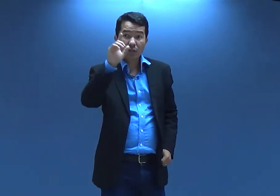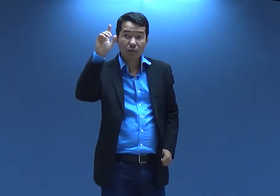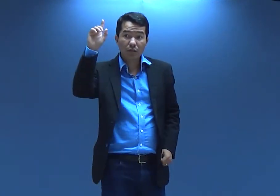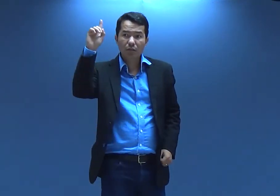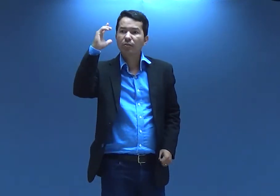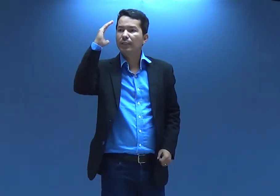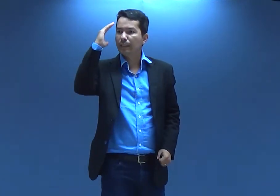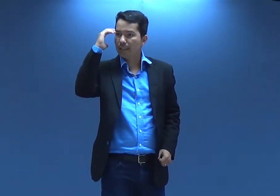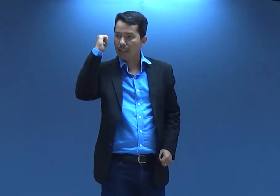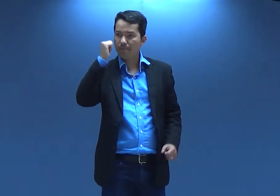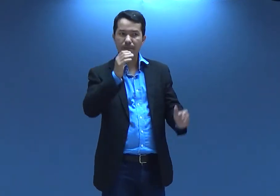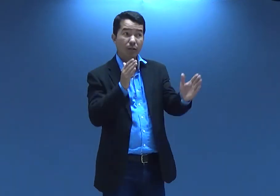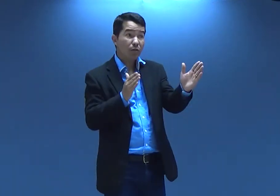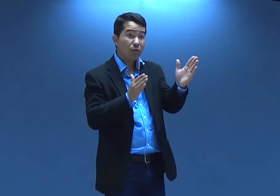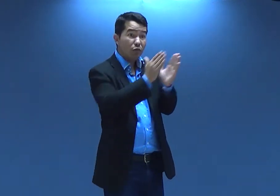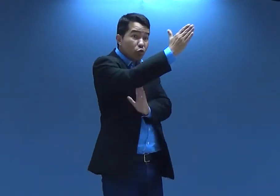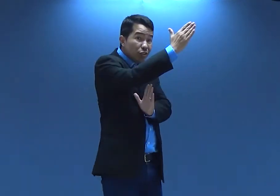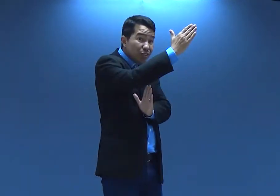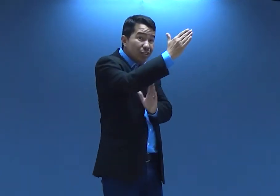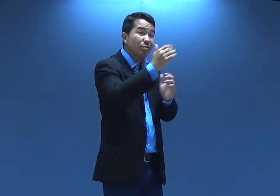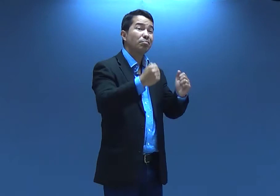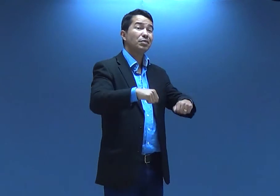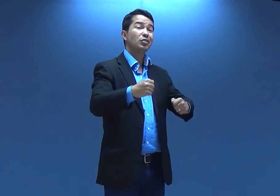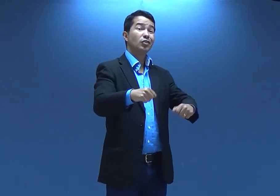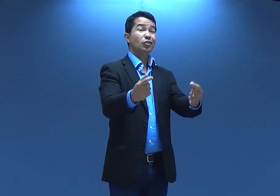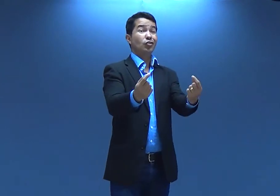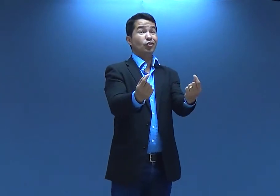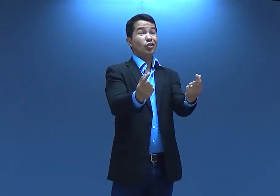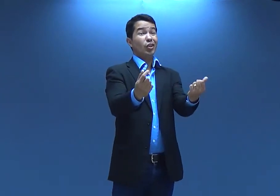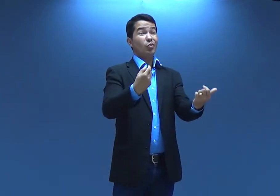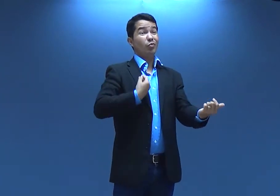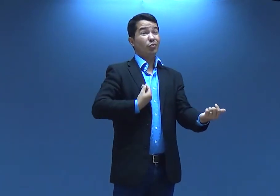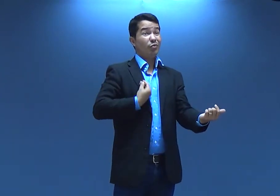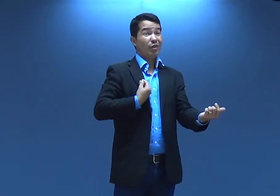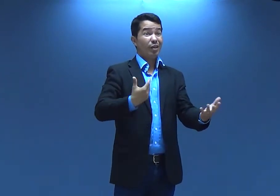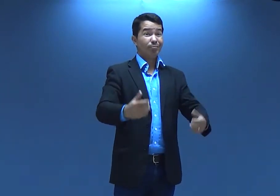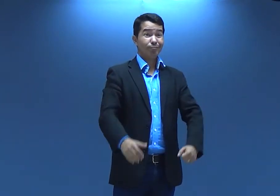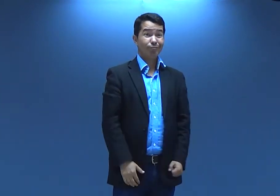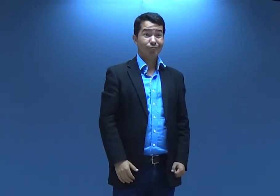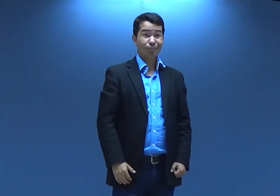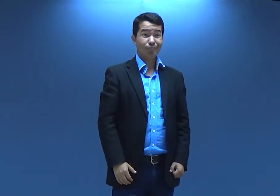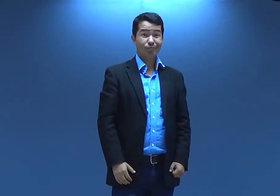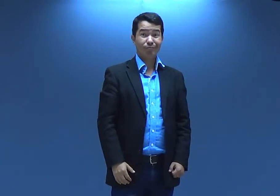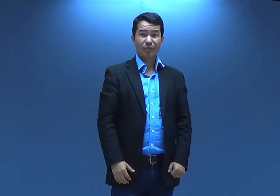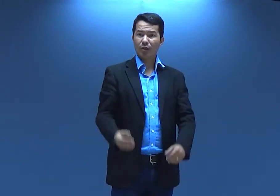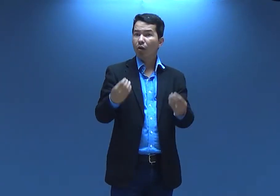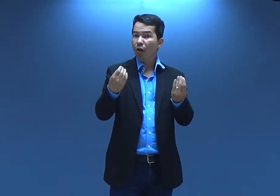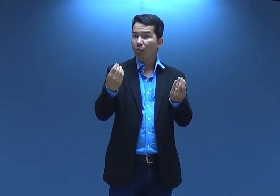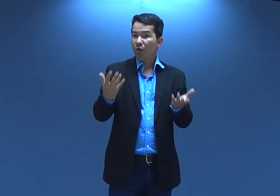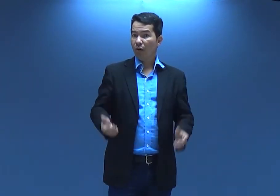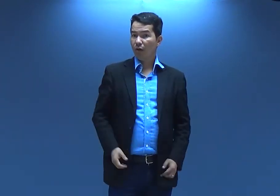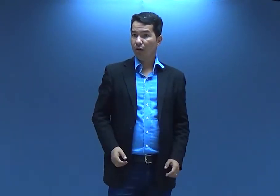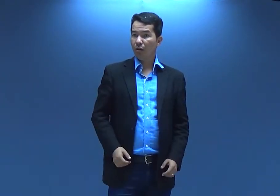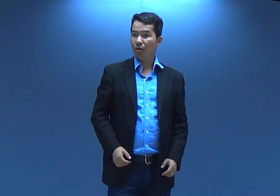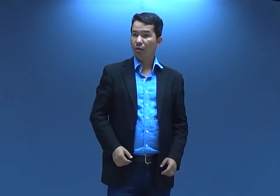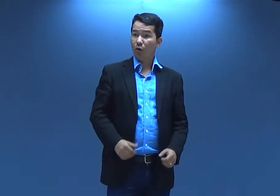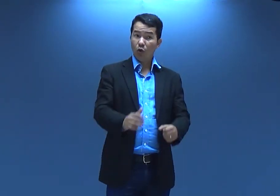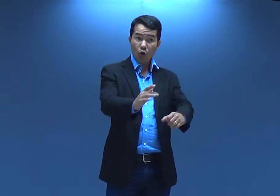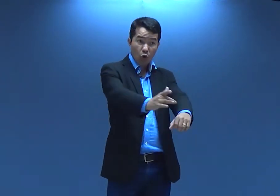Então parece que Deus sabia do que ia acontecer. Ele sabia que eles iam precisar de dinheiro na hora que eles fugissem. Como que